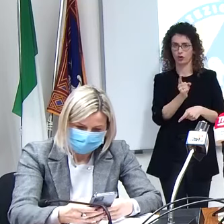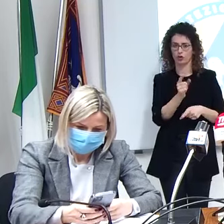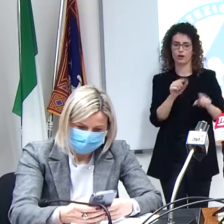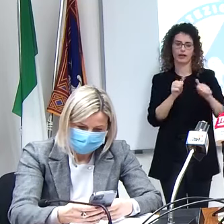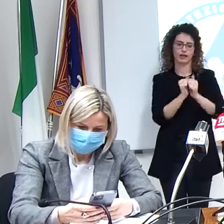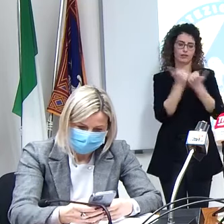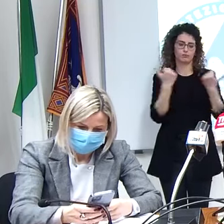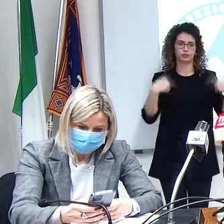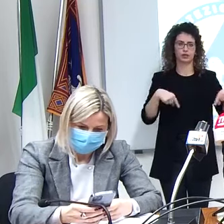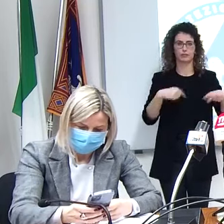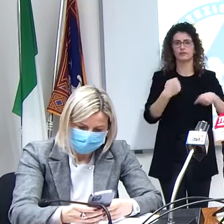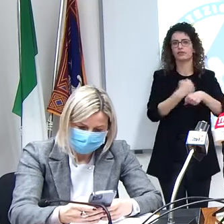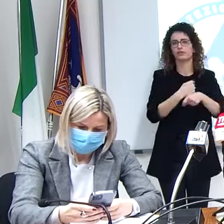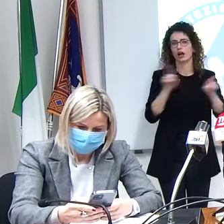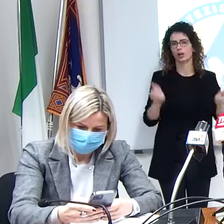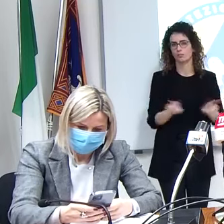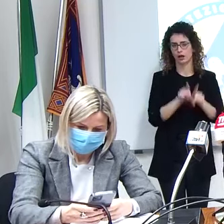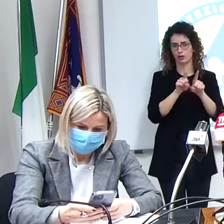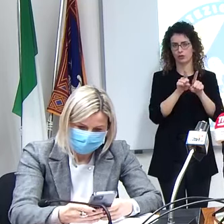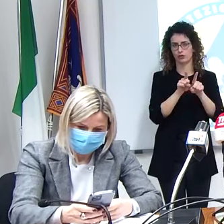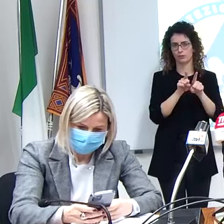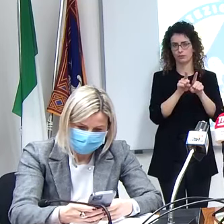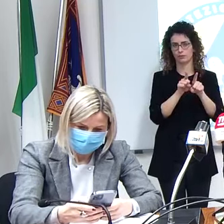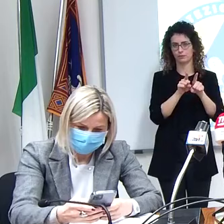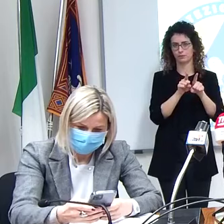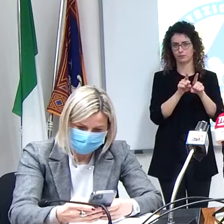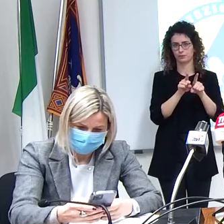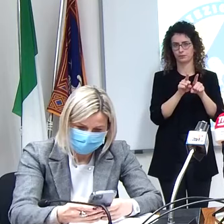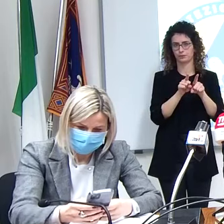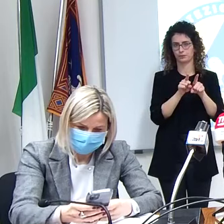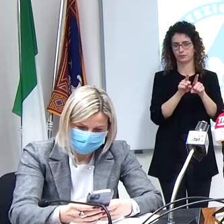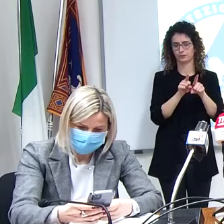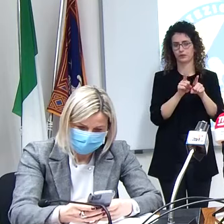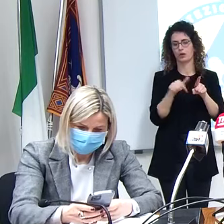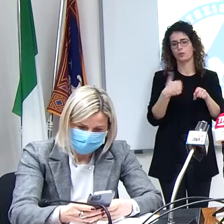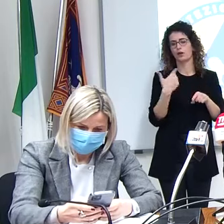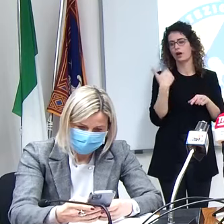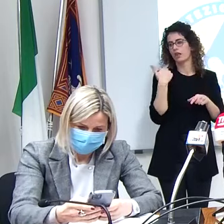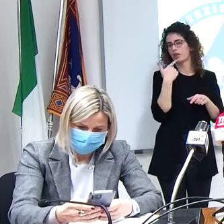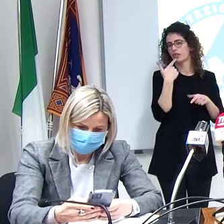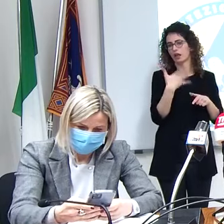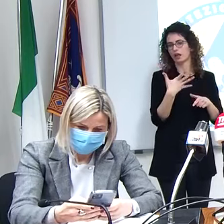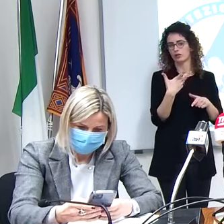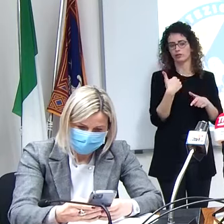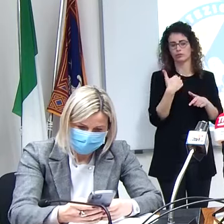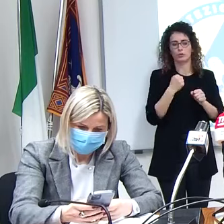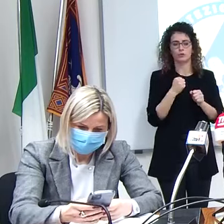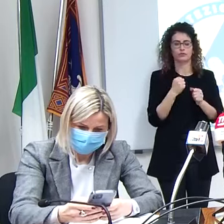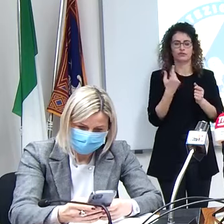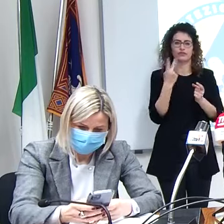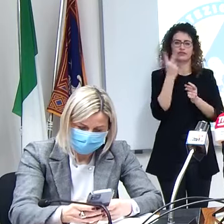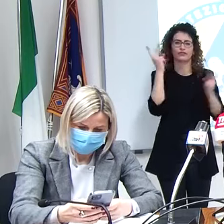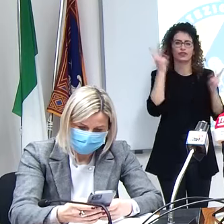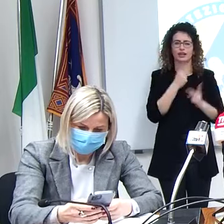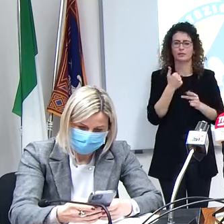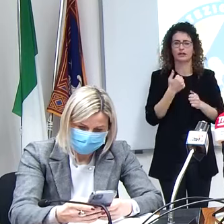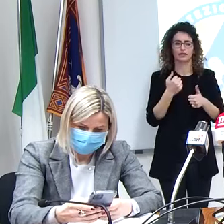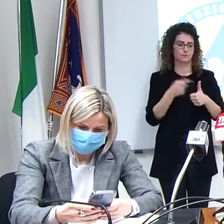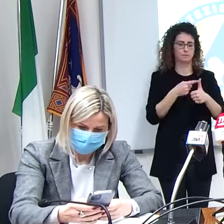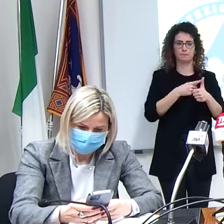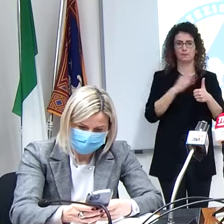gli stessi farmaci che si possono dicevo anche l'altra volta riassumere nelle dita di una mano e sono il